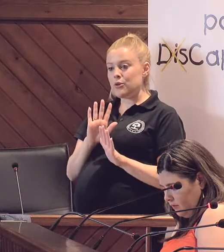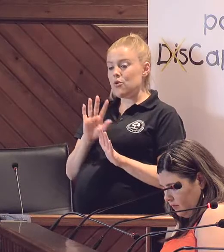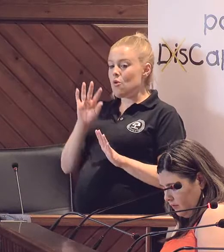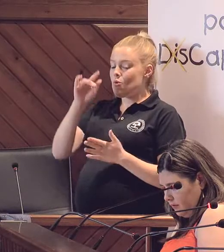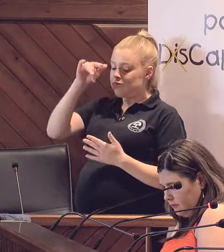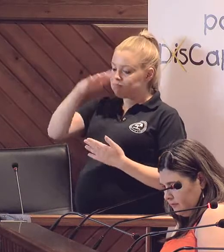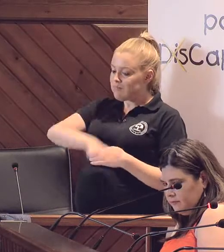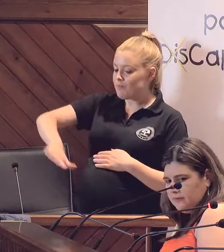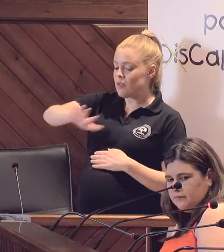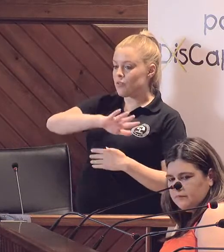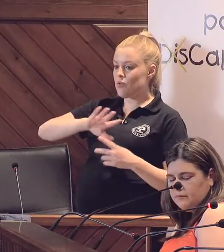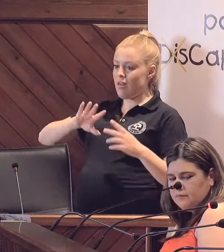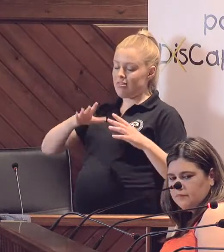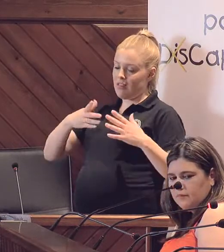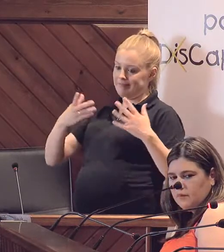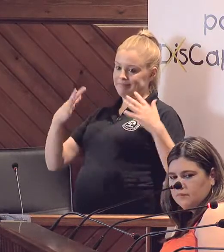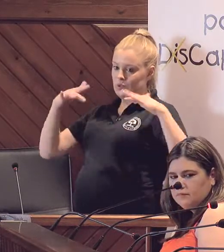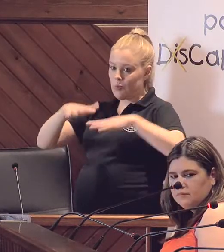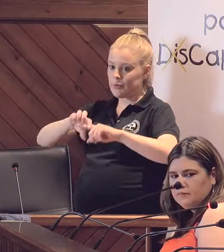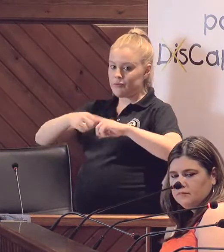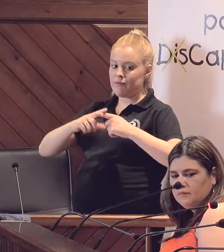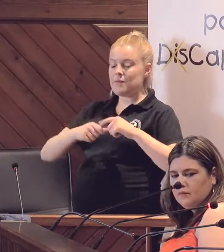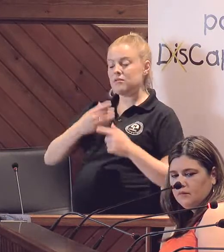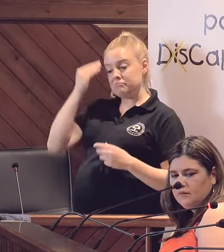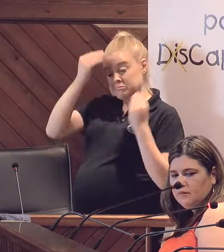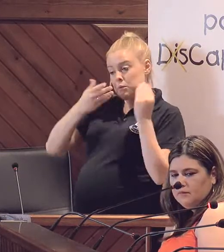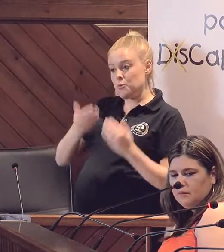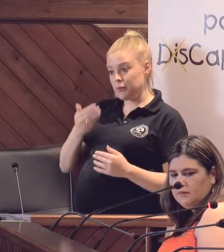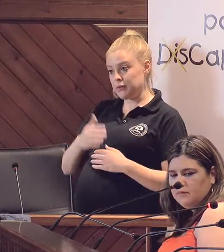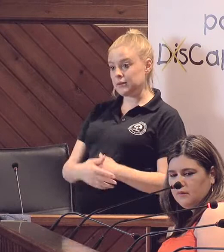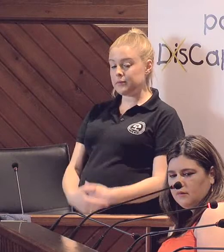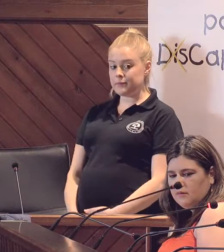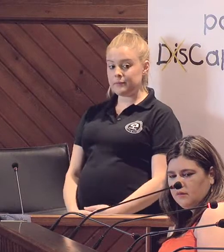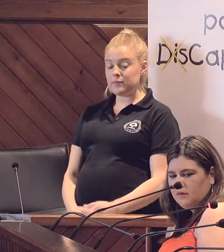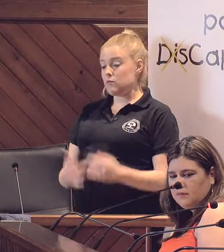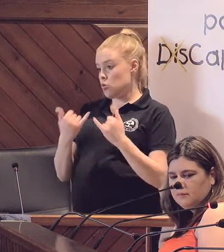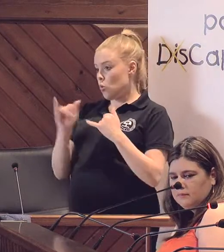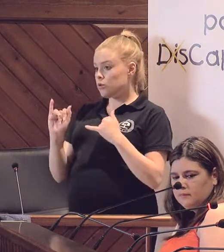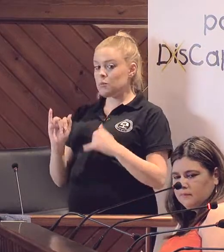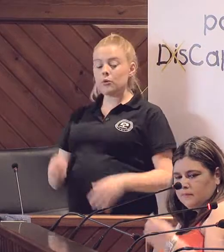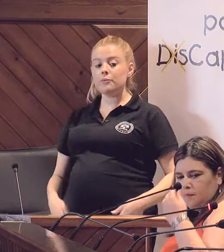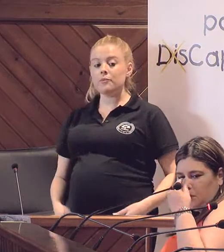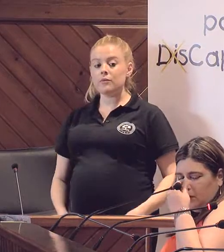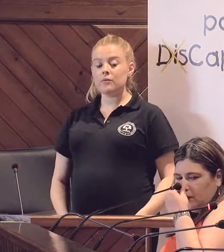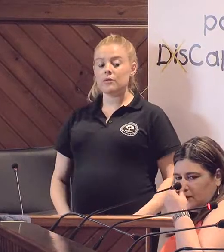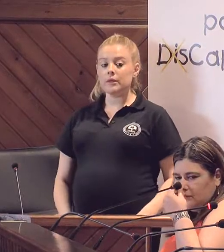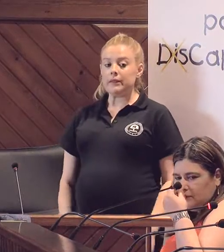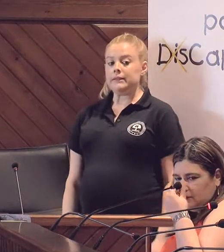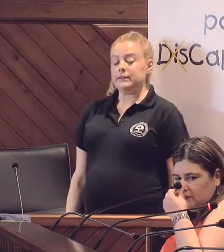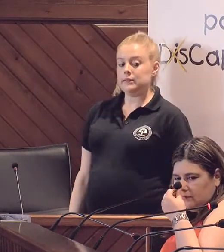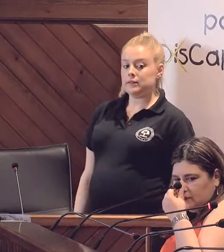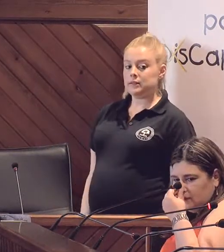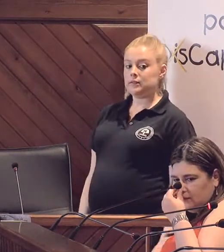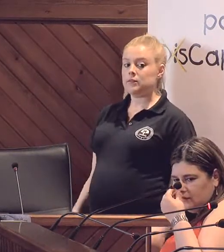un punto de mediación familiar consideramos que en todas las familias sería importante. Bien, y por último, y para encardinar un poco